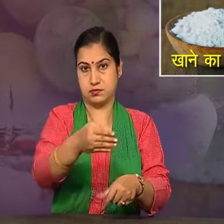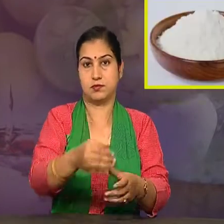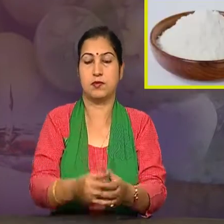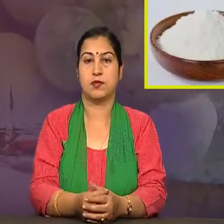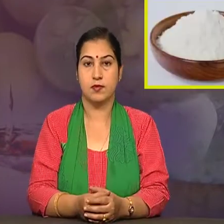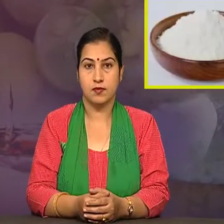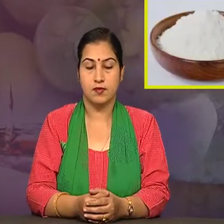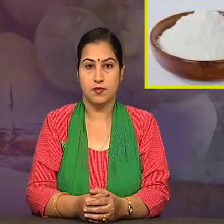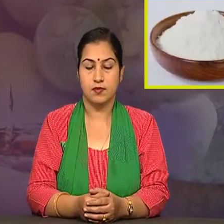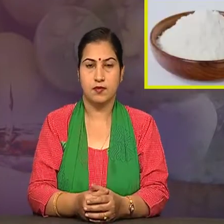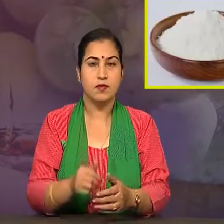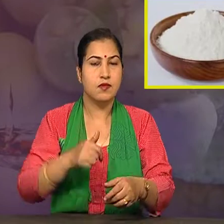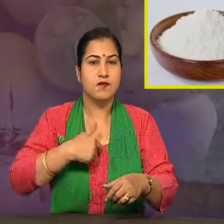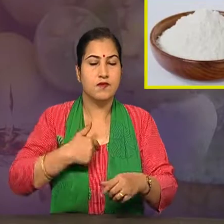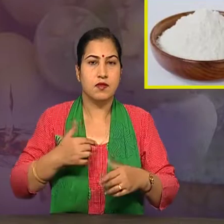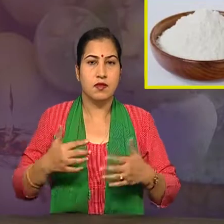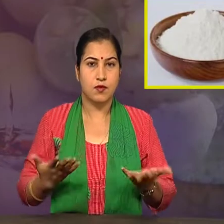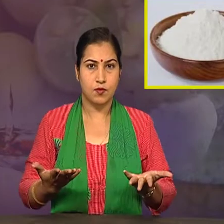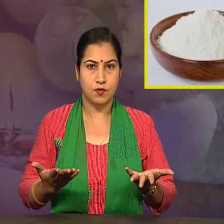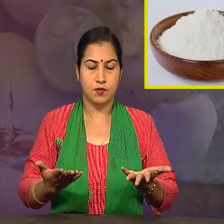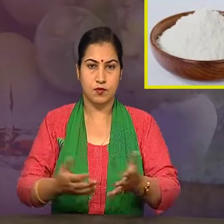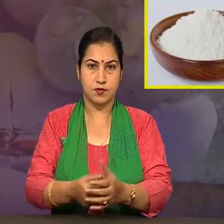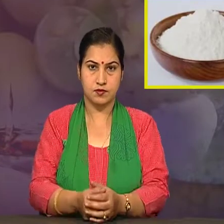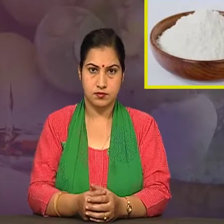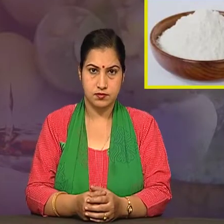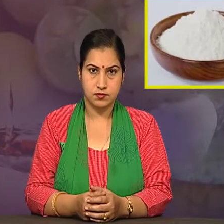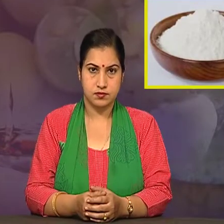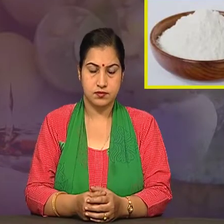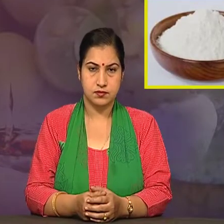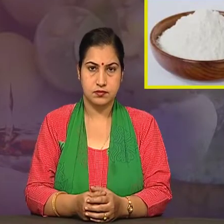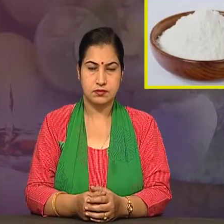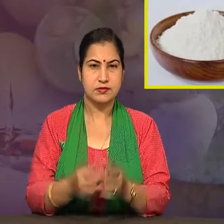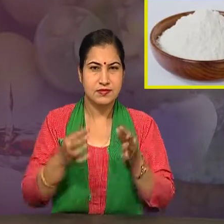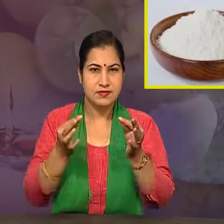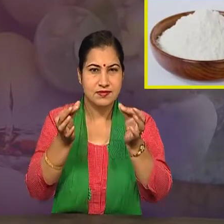कैसा महसूस करते हैं? चिकना महसूस होता है न?